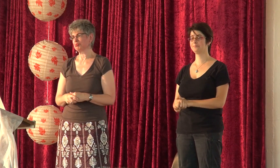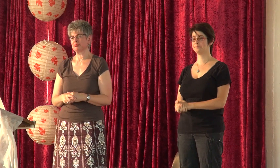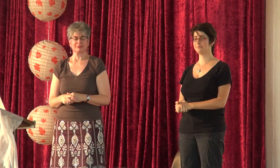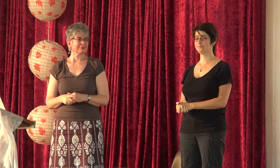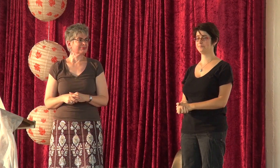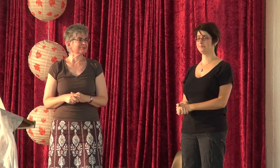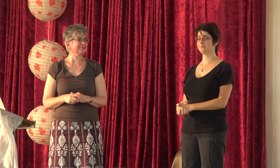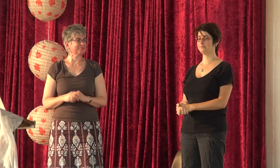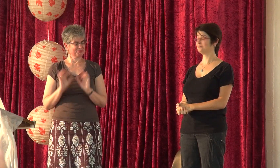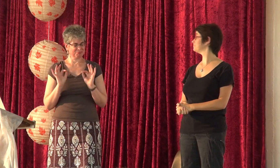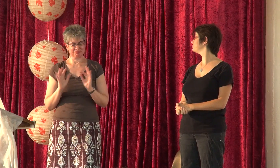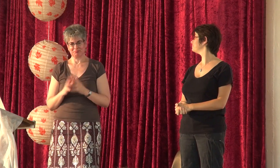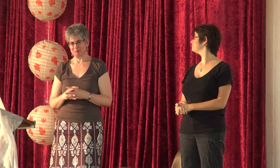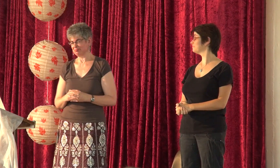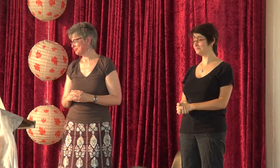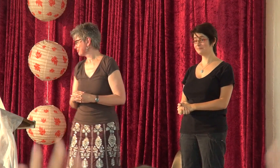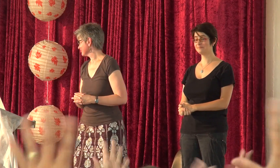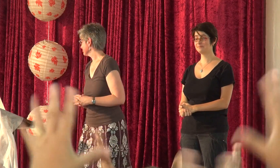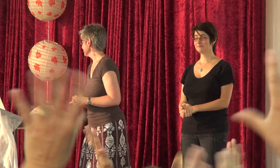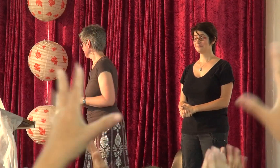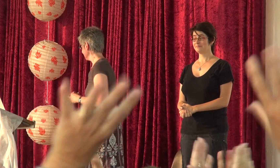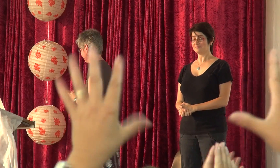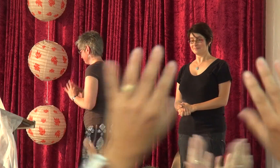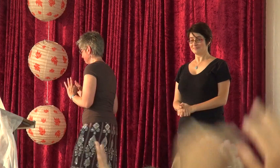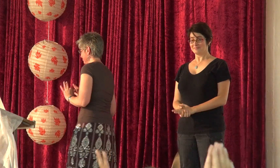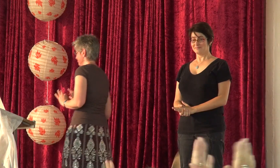לשולב את האנושים ולנופל את השילוב יותר רע תודה